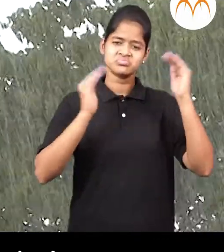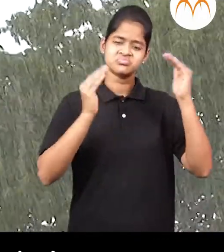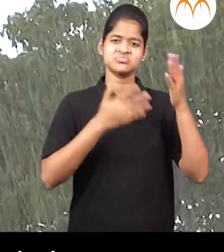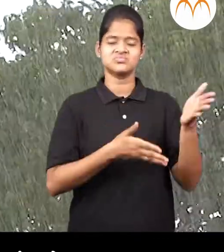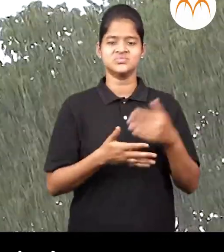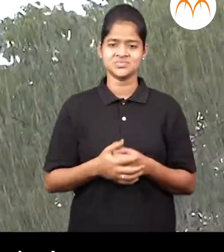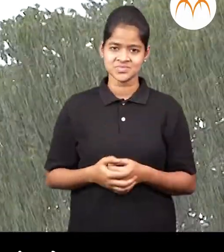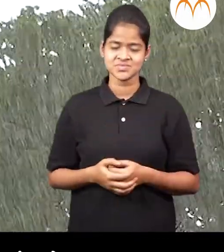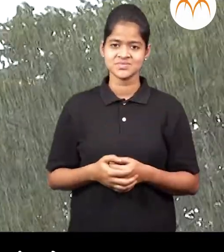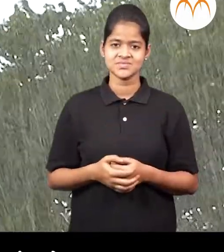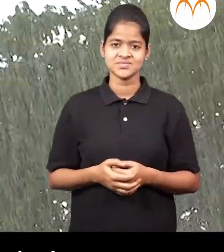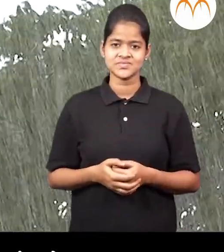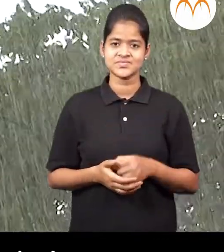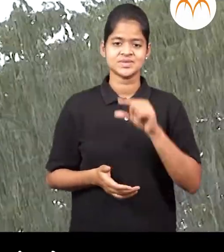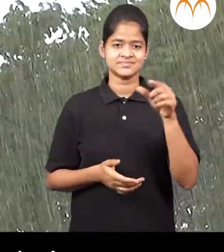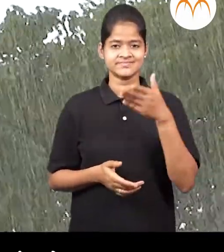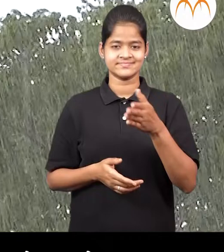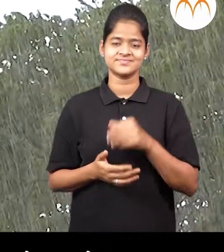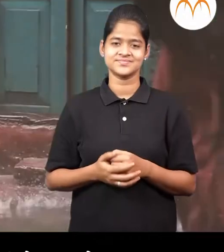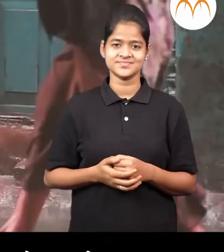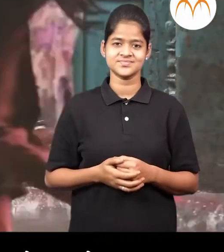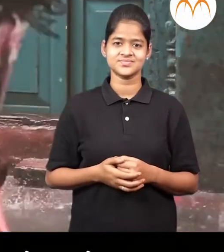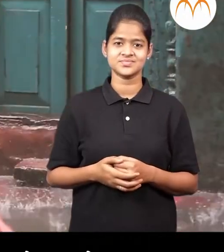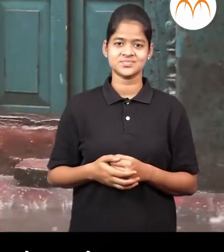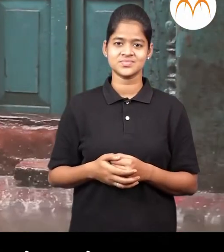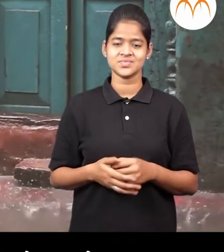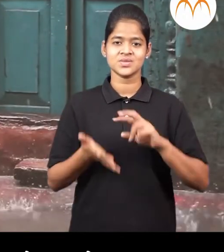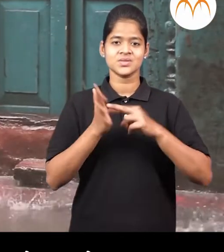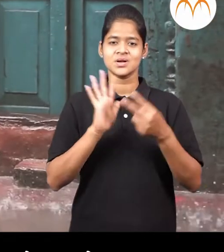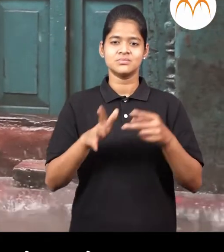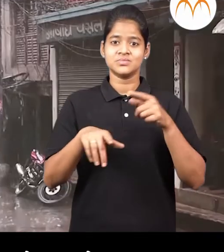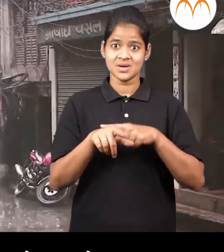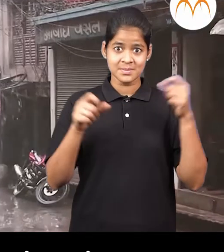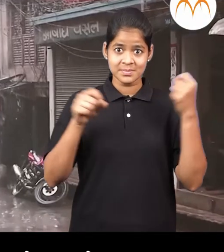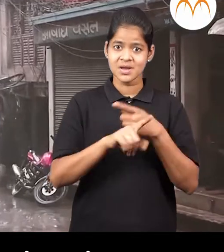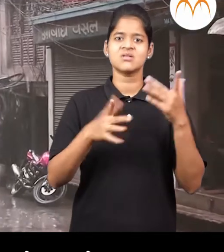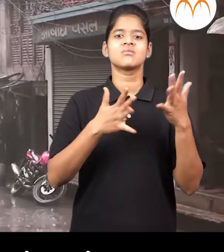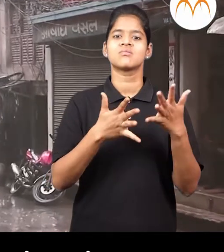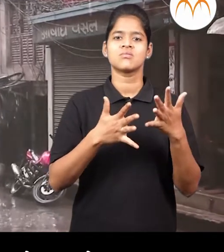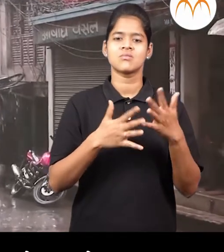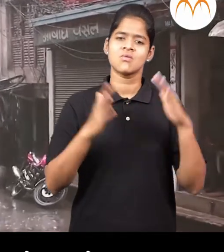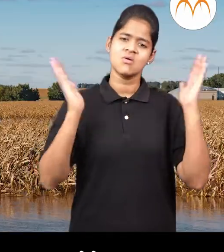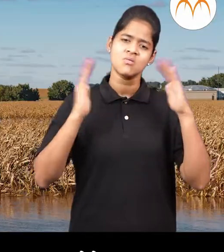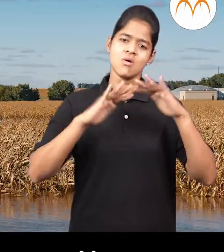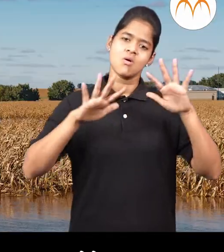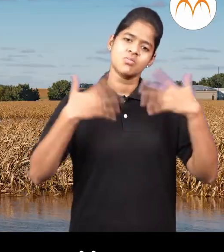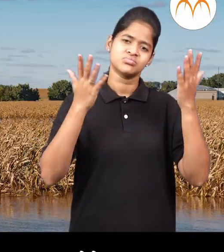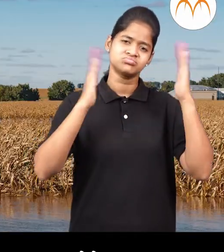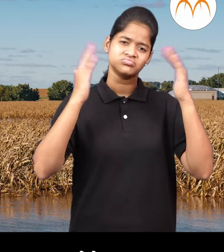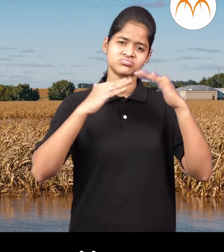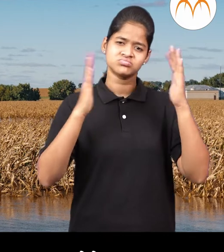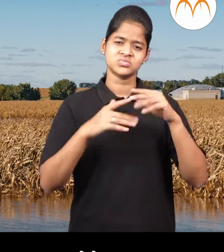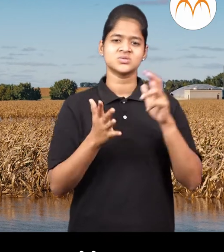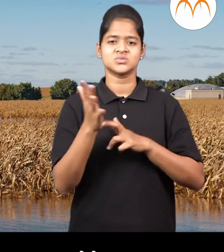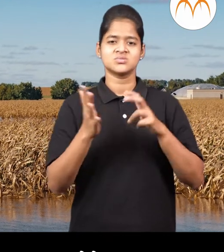पाउस असे मन्टाथ मन्जे ते वहां पाउस पड़न्याची वेल नस्ते आउकाली